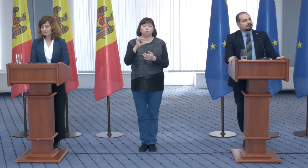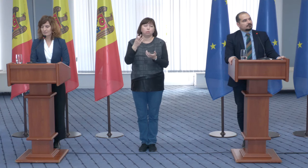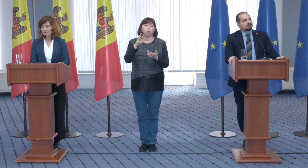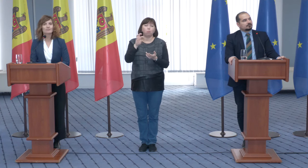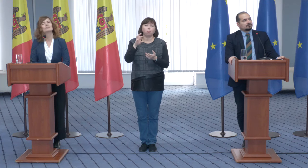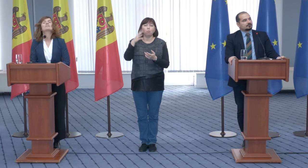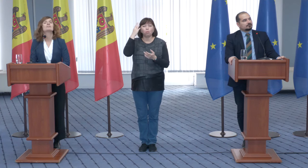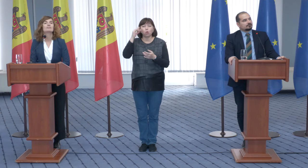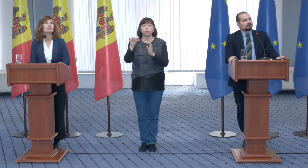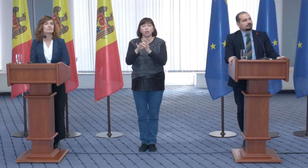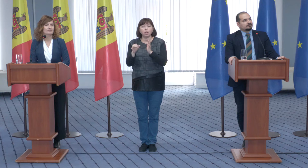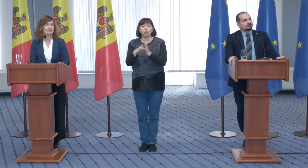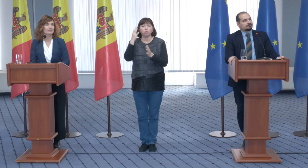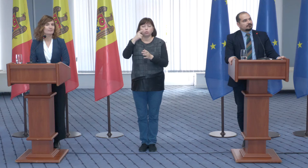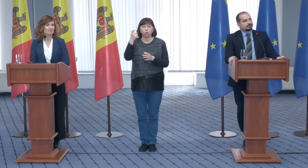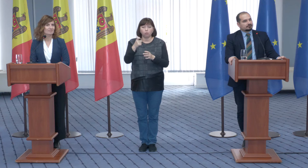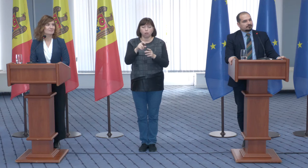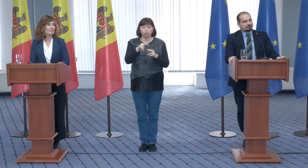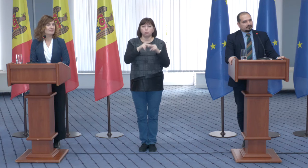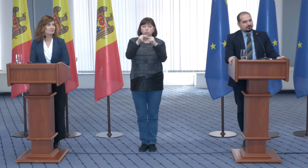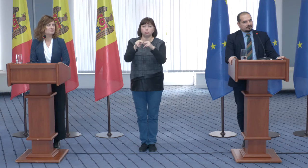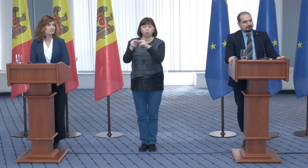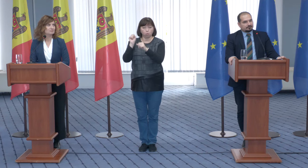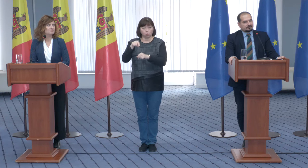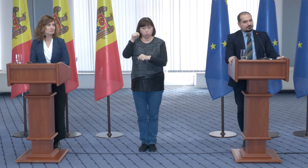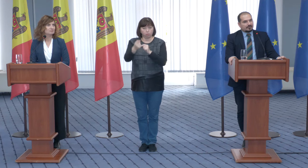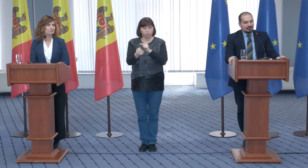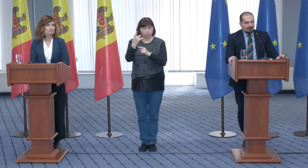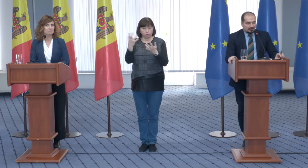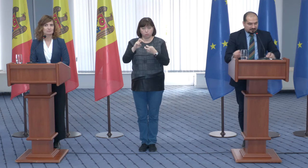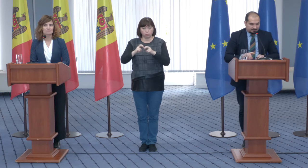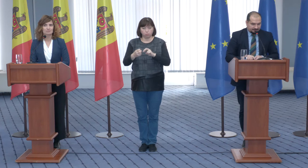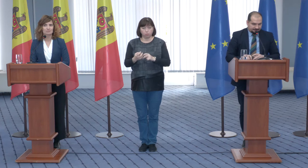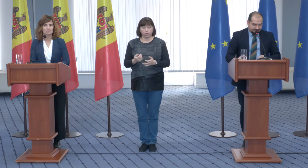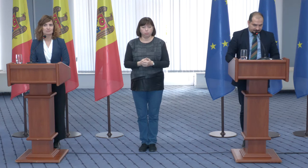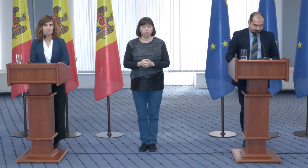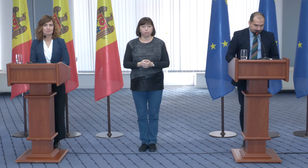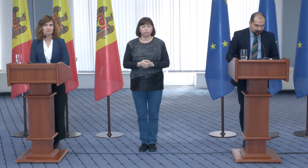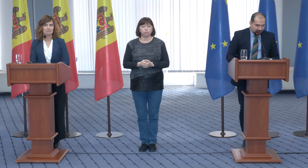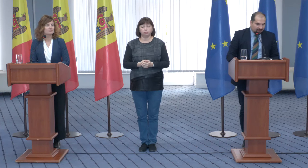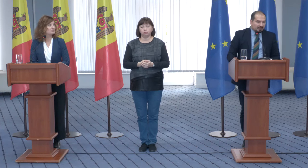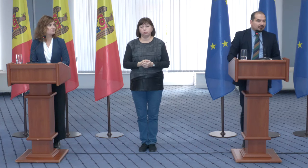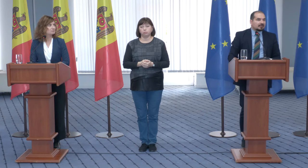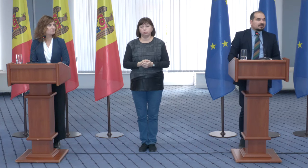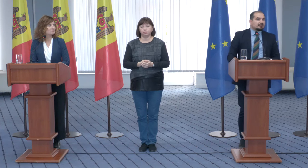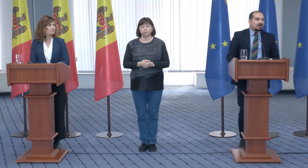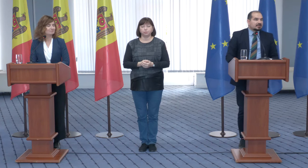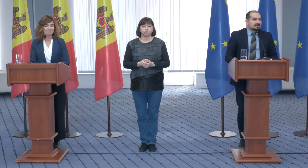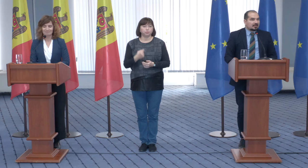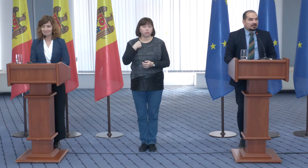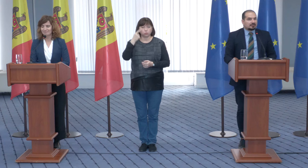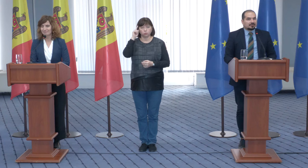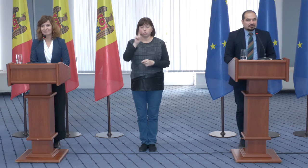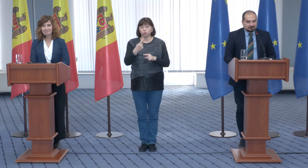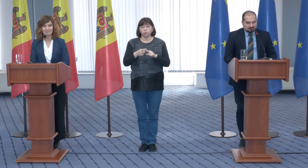electric la modova gaz dacă nu ar apărea aici anumite de disfunție sau prima întrebare eu cred că întrebarea